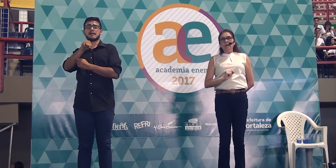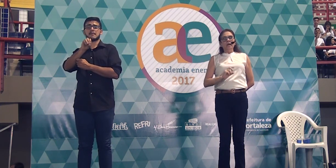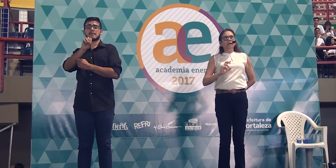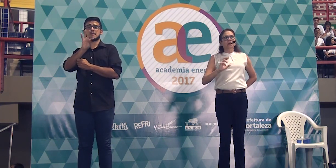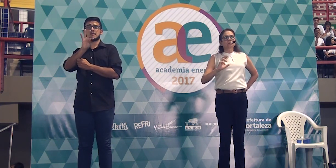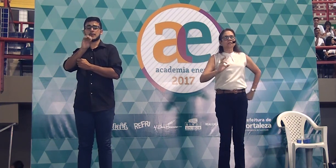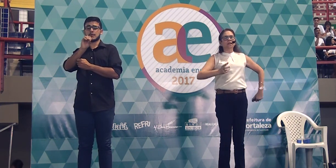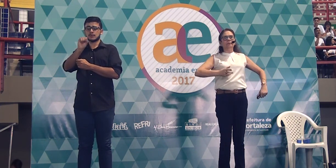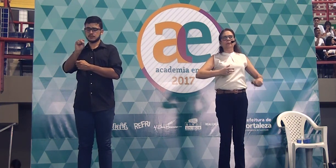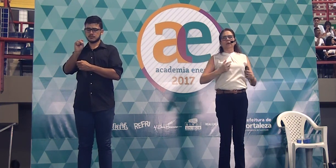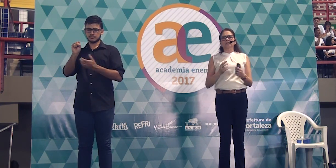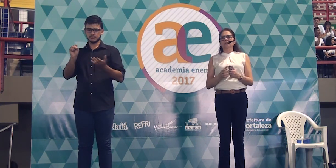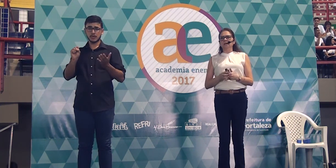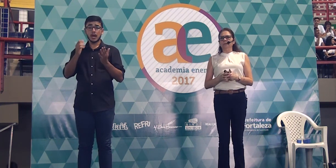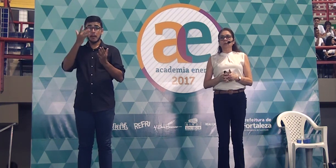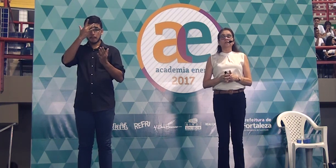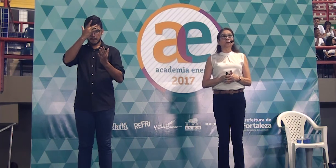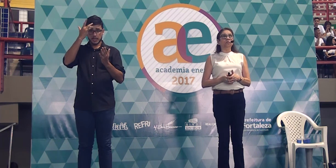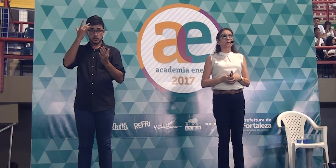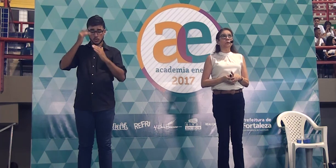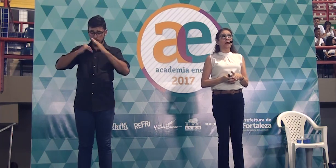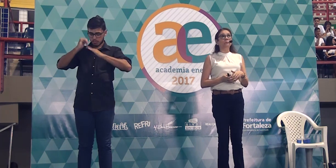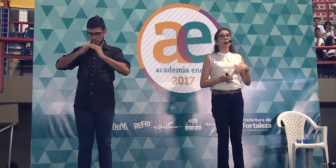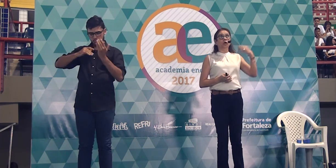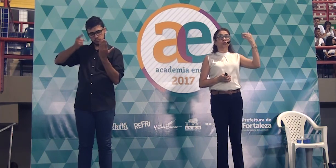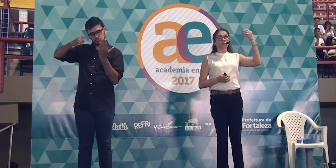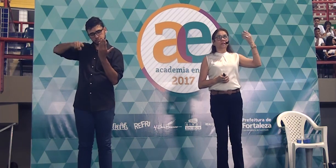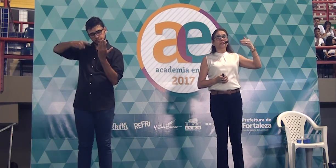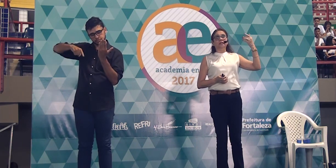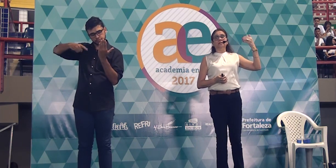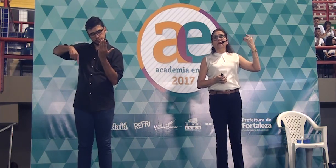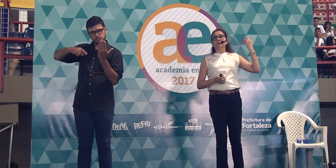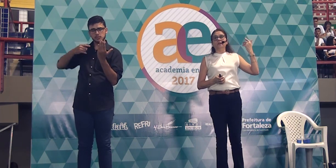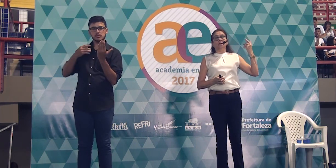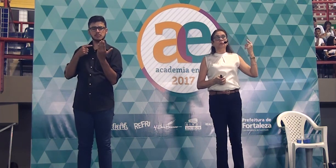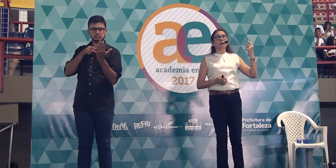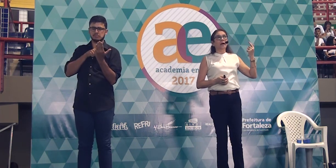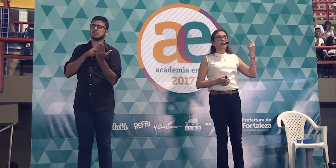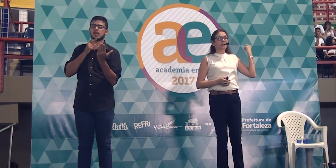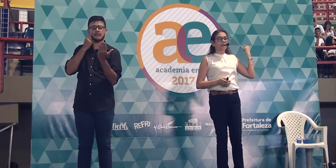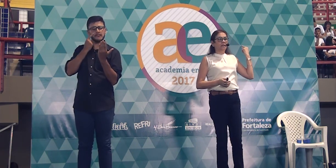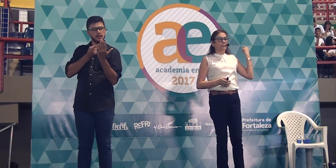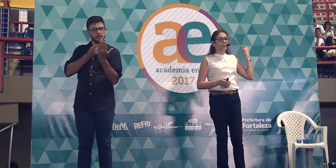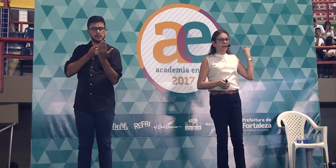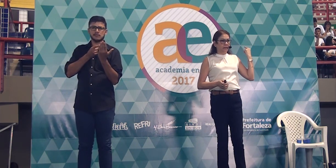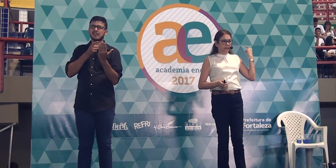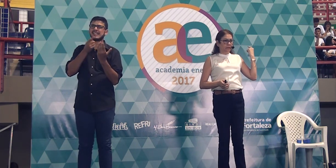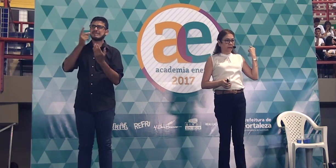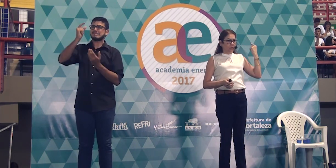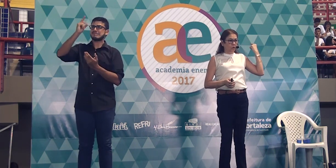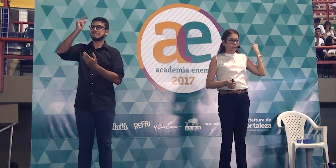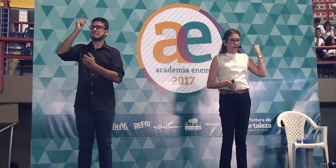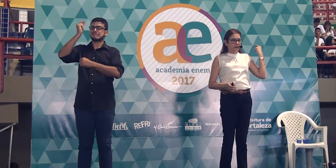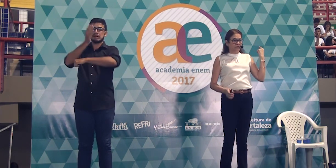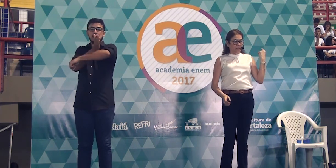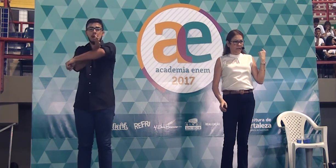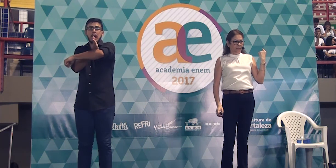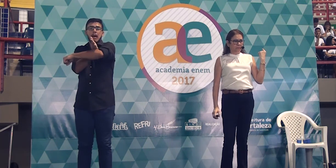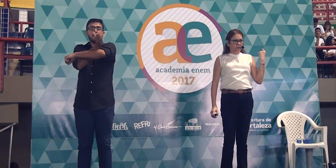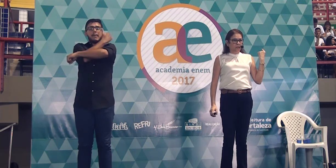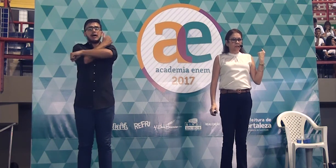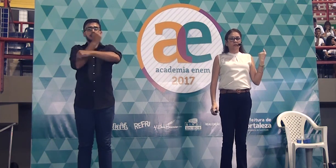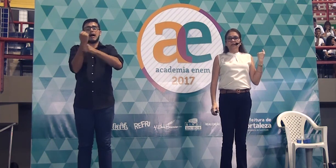Ele não sabe, por exemplo, se o tempo remoto, você está se referindo à idade da pedra, ao homem da